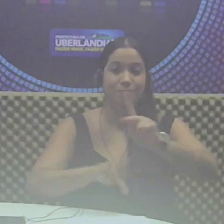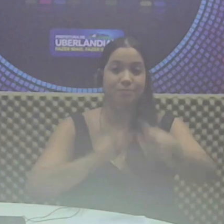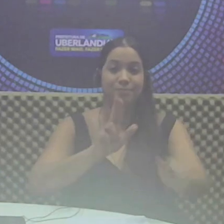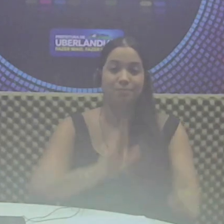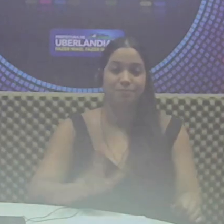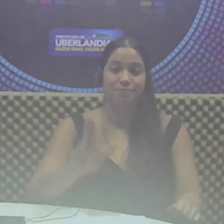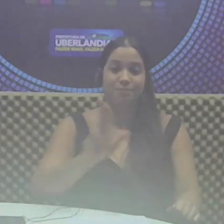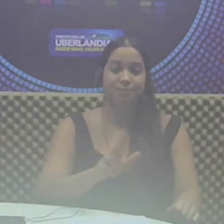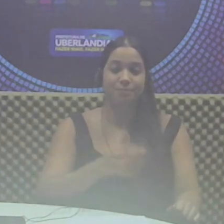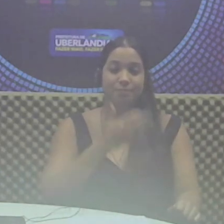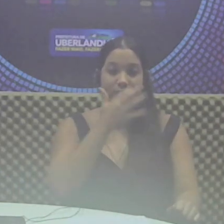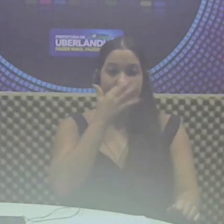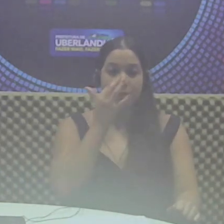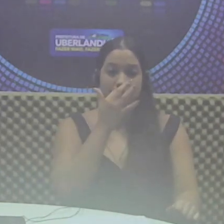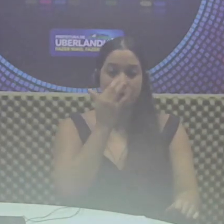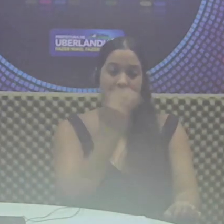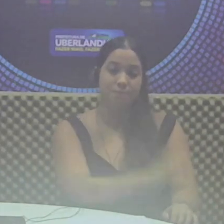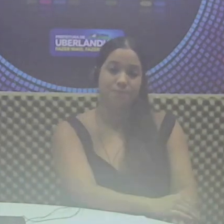de Uberlândia.